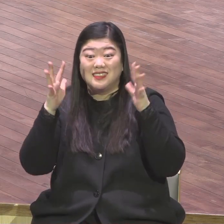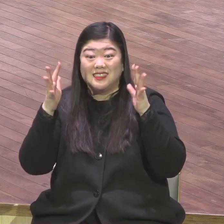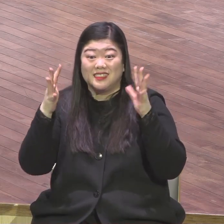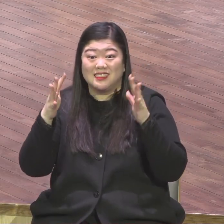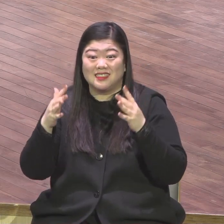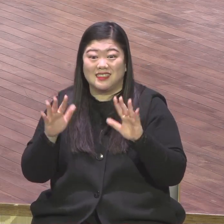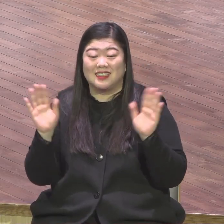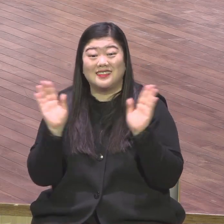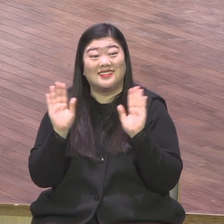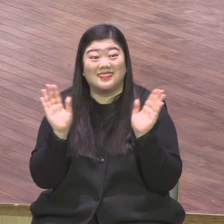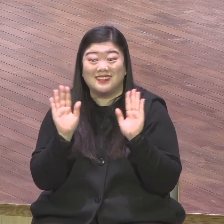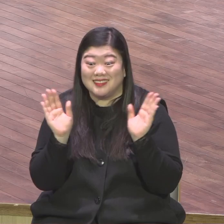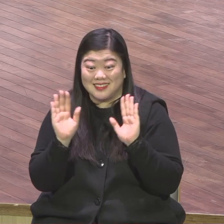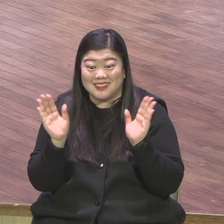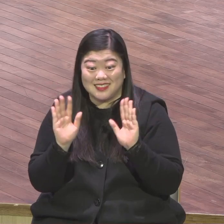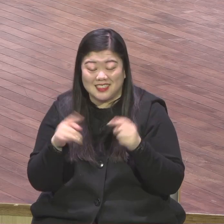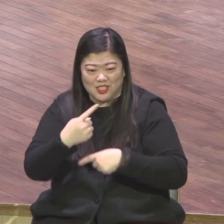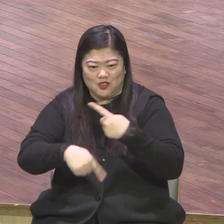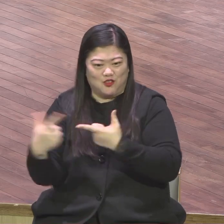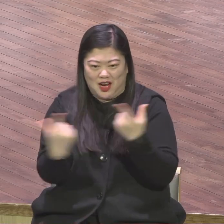같이 다 같이 4천망대 운동